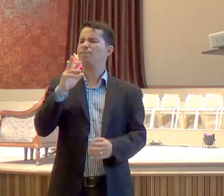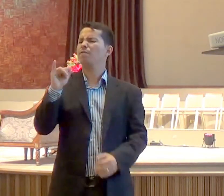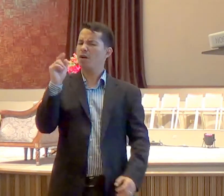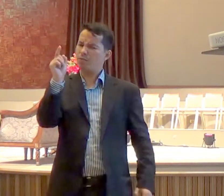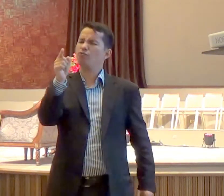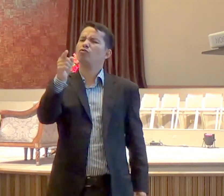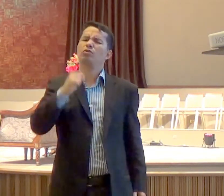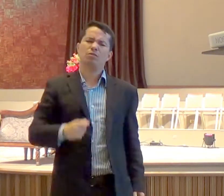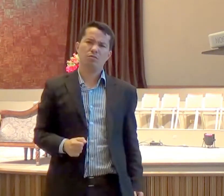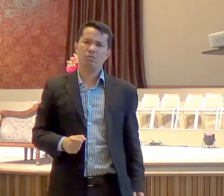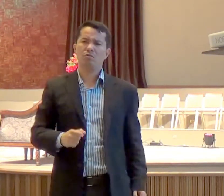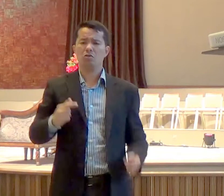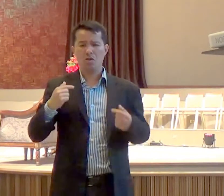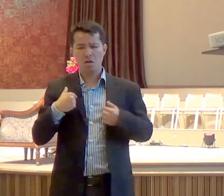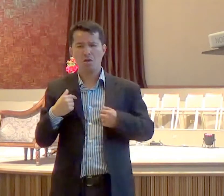comigo, com você, com qualquer pessoa,